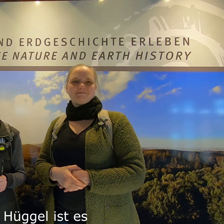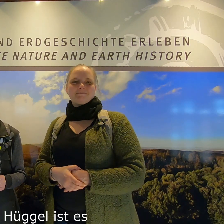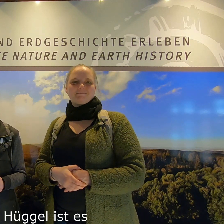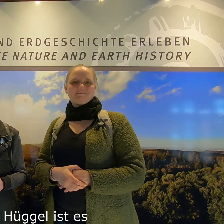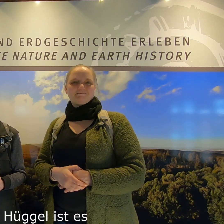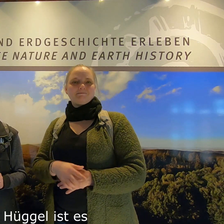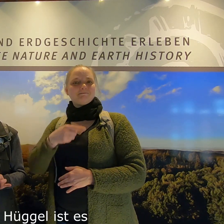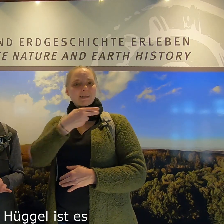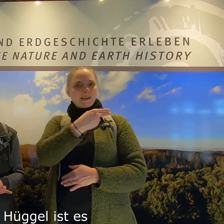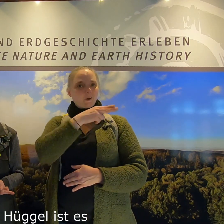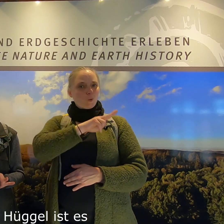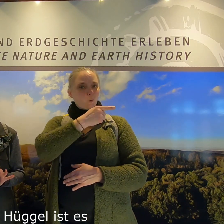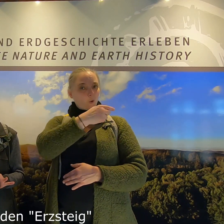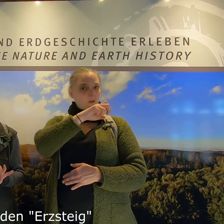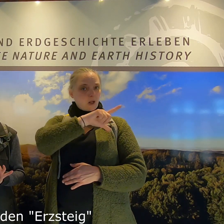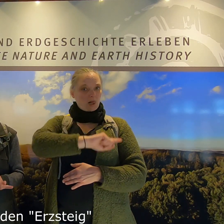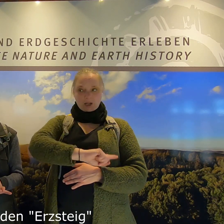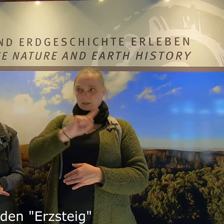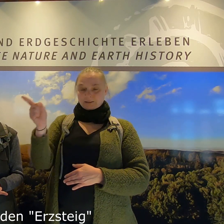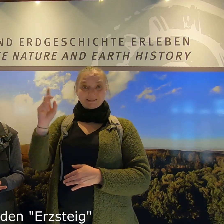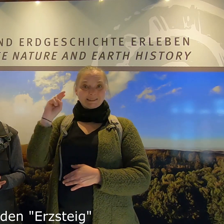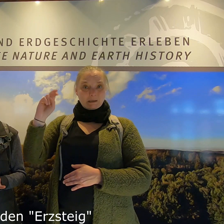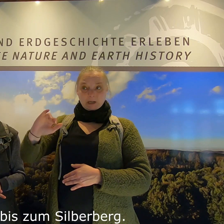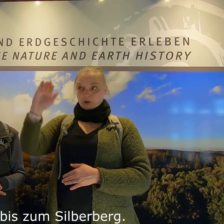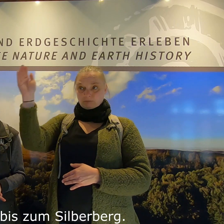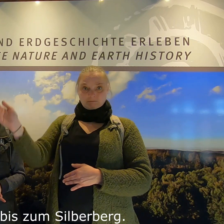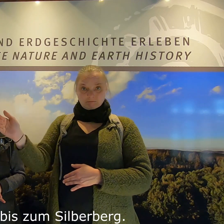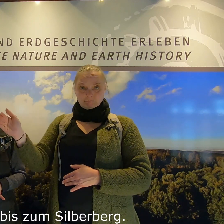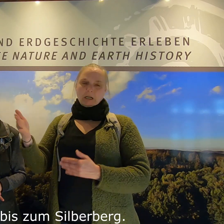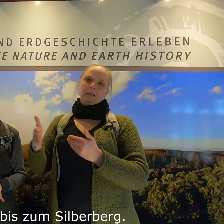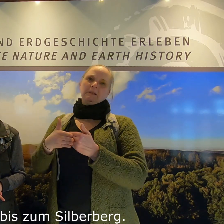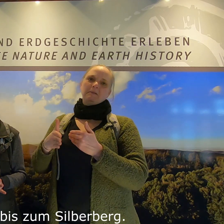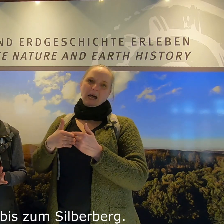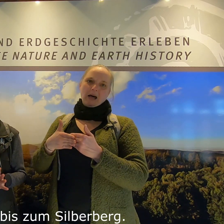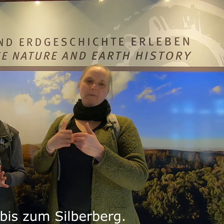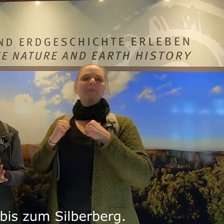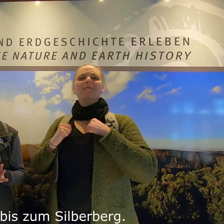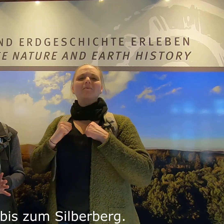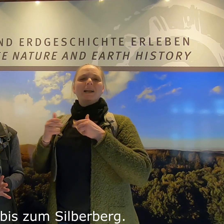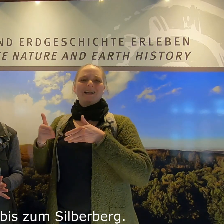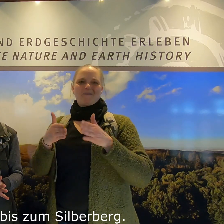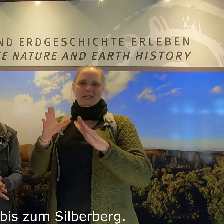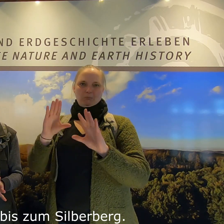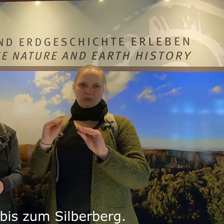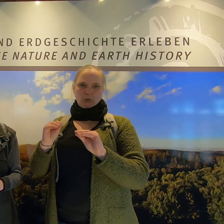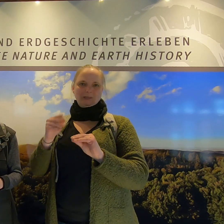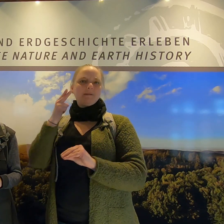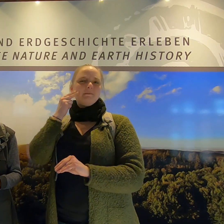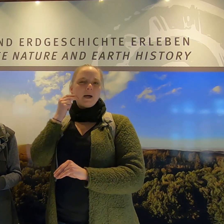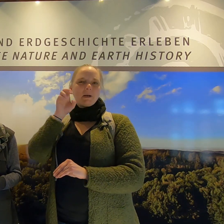Vom Hügel ist es über den Erzsteig nicht weit bis zum Silberberg.